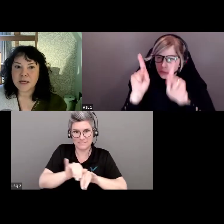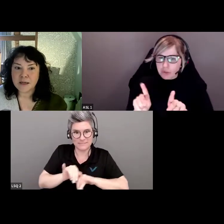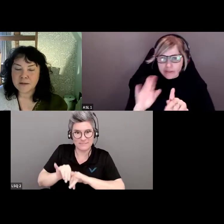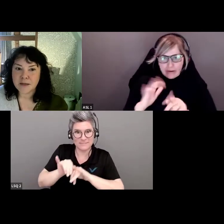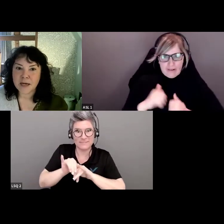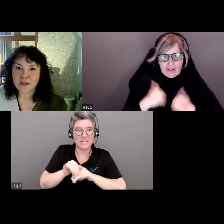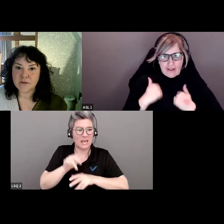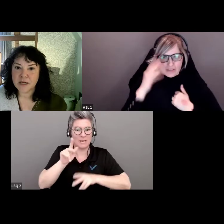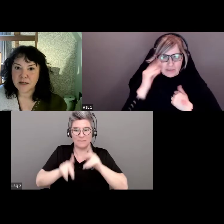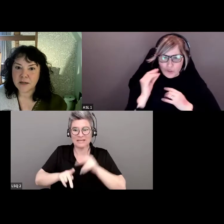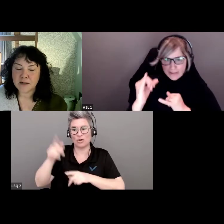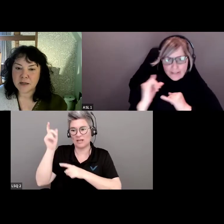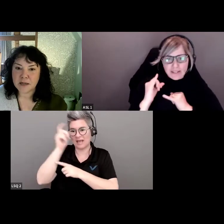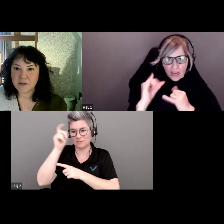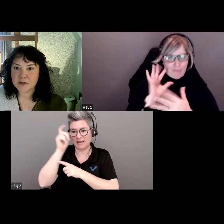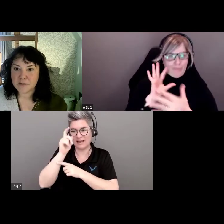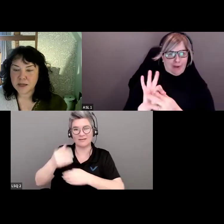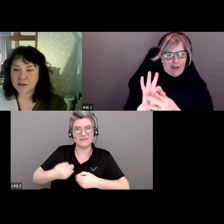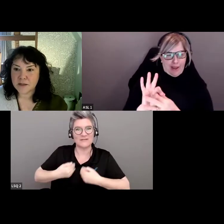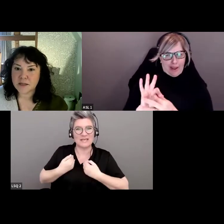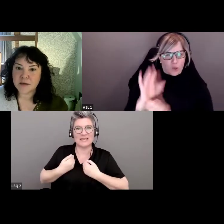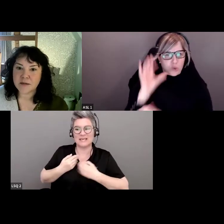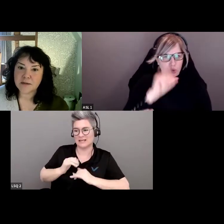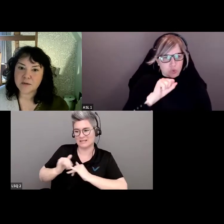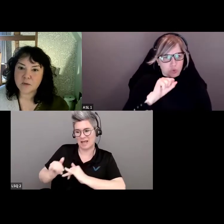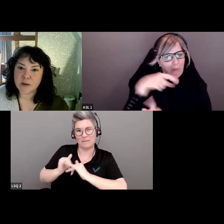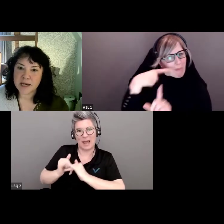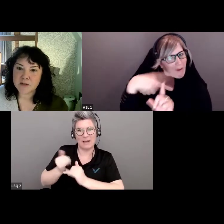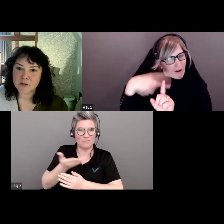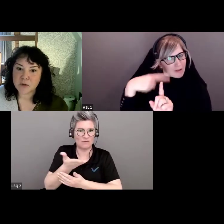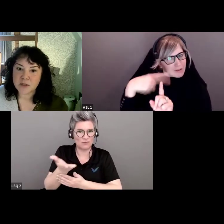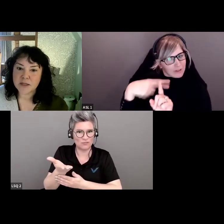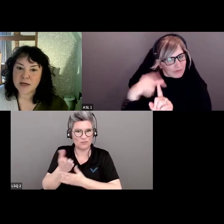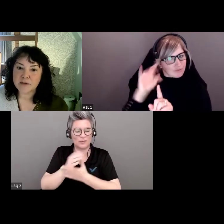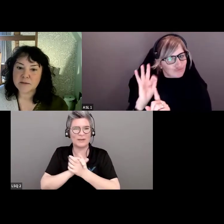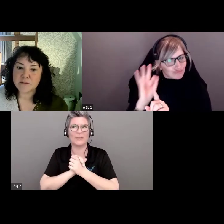Des gens qui ont eu des expériences de vie semblables à la vôtre.